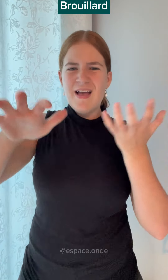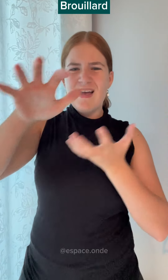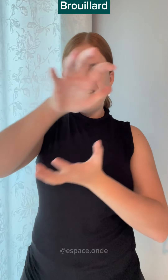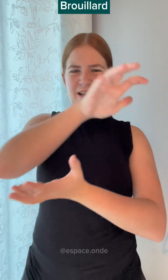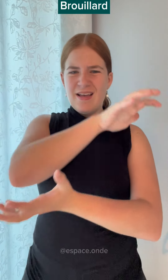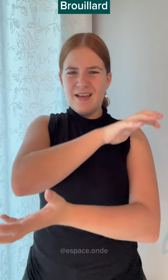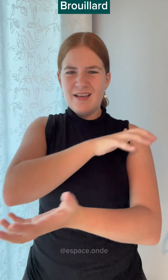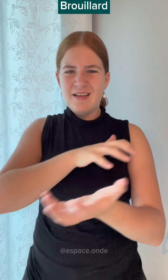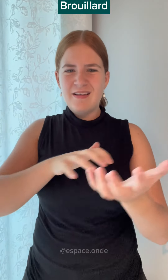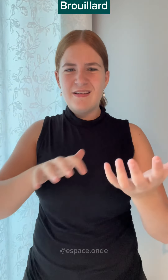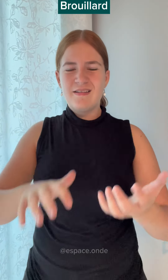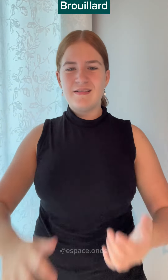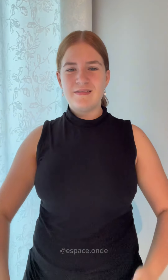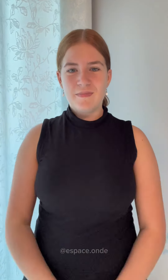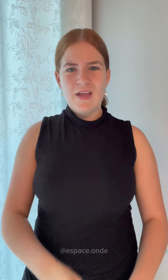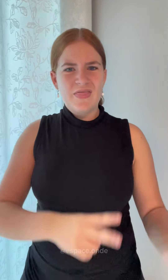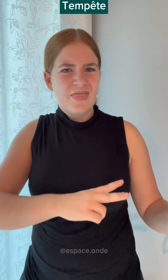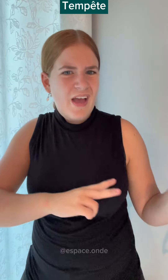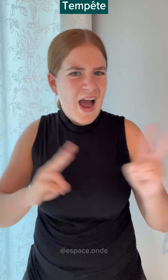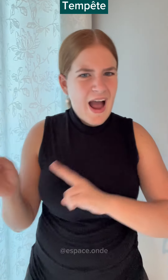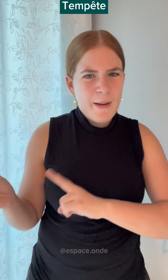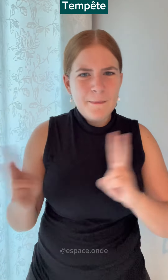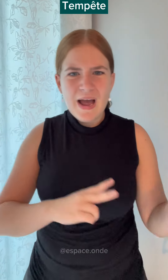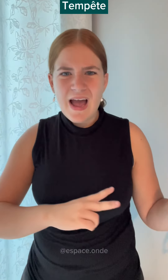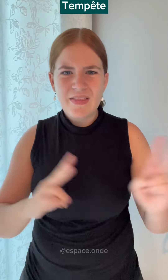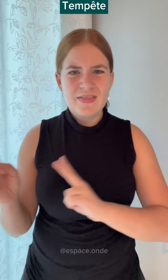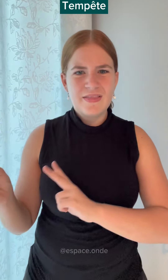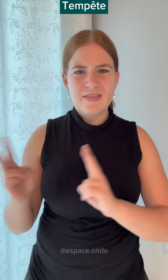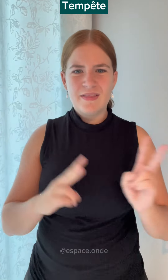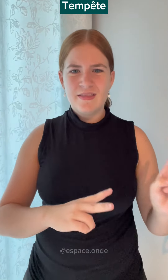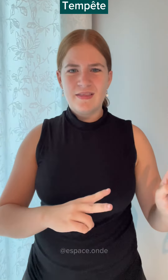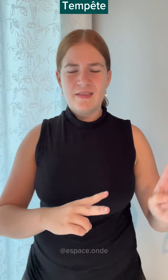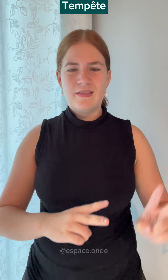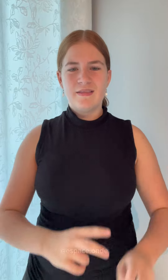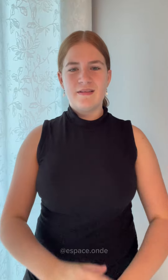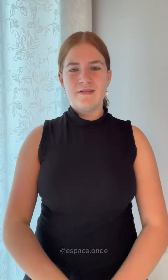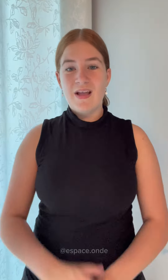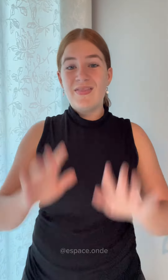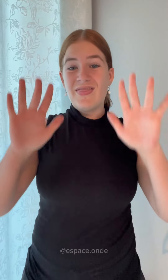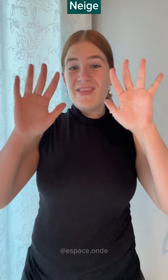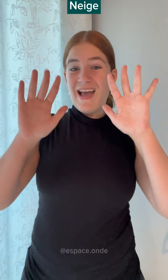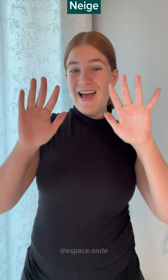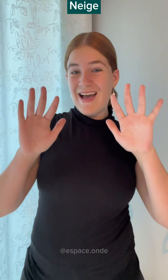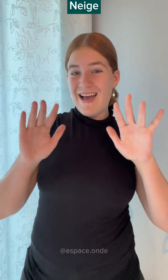tempête, neige,